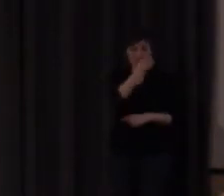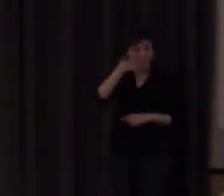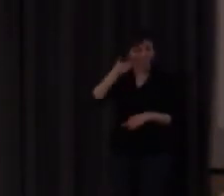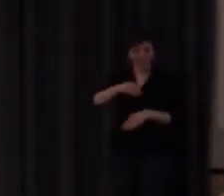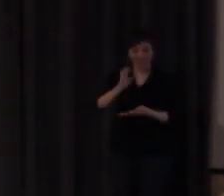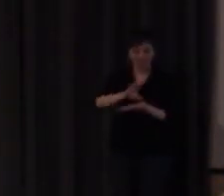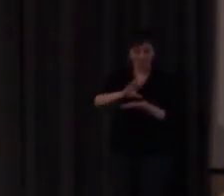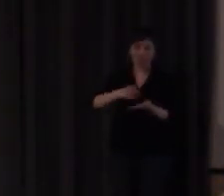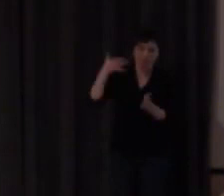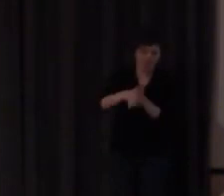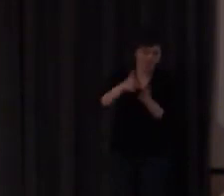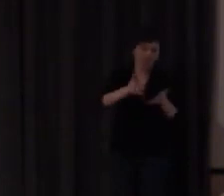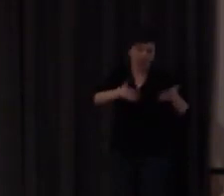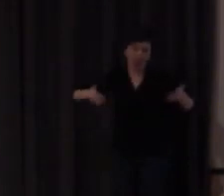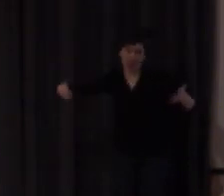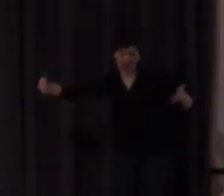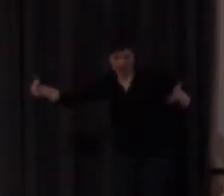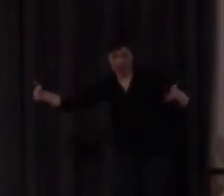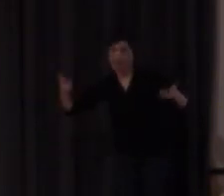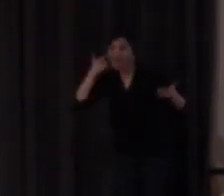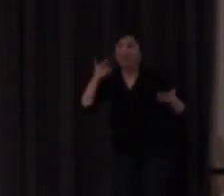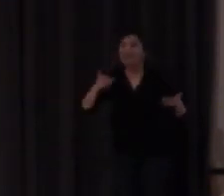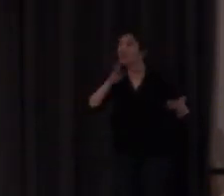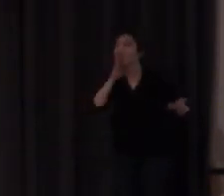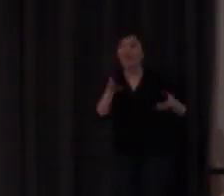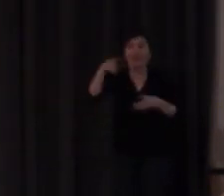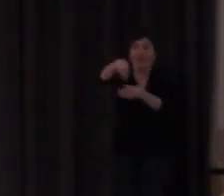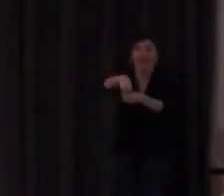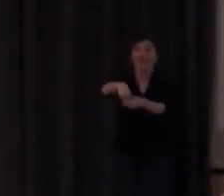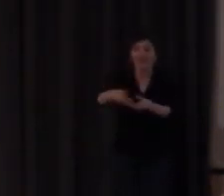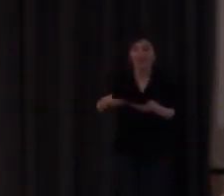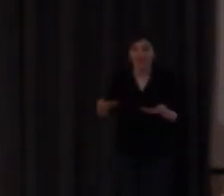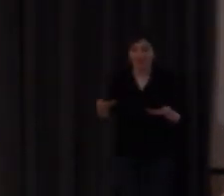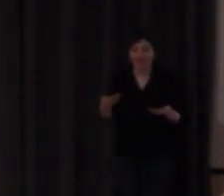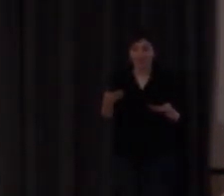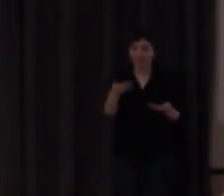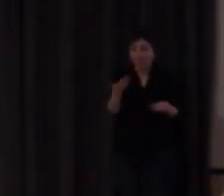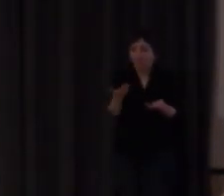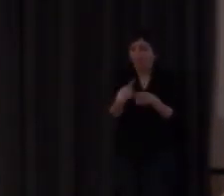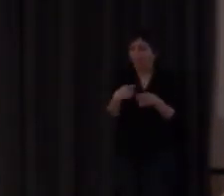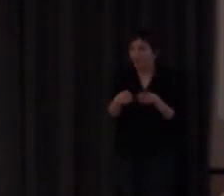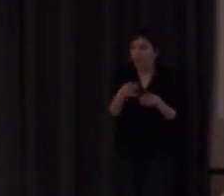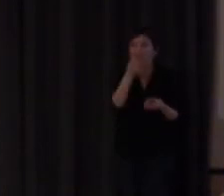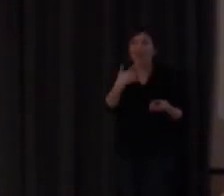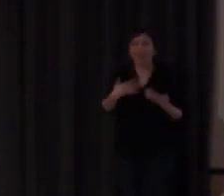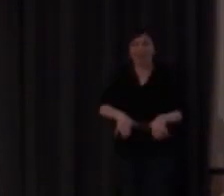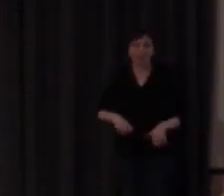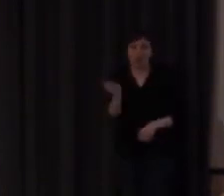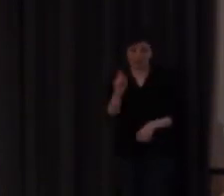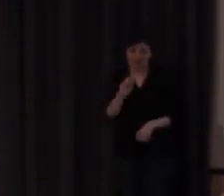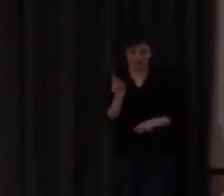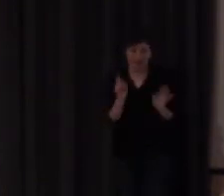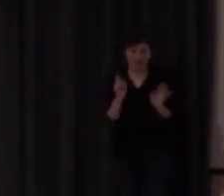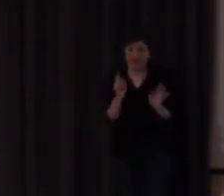tendido es decir ¿y dónde lo metemos? porque esta es otra cuestión tampoco se crean que es tan fácil ¿no? ¿y dónde lo